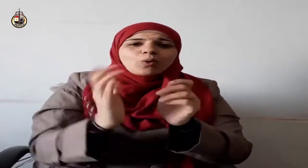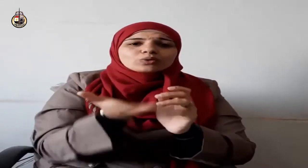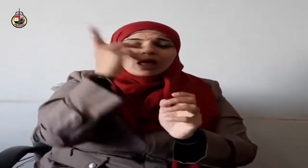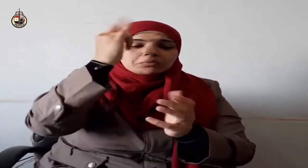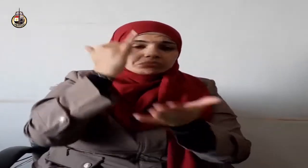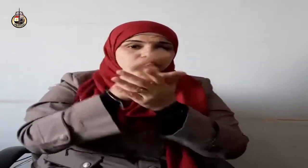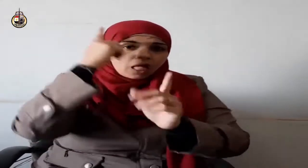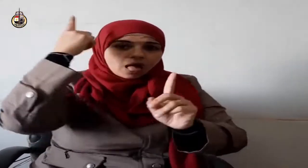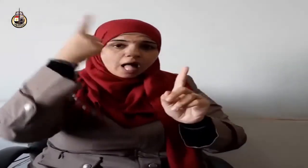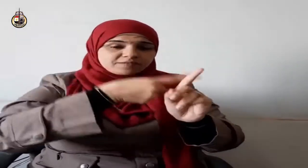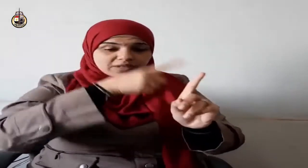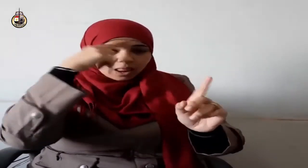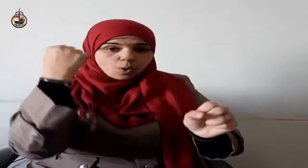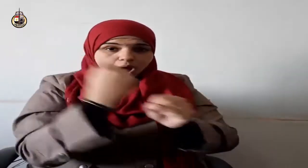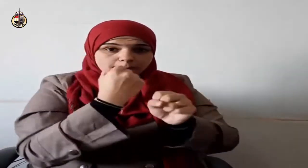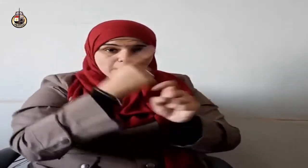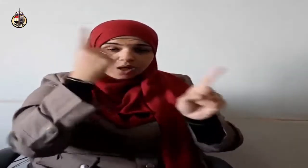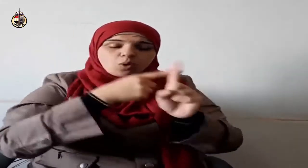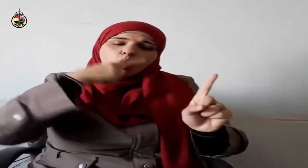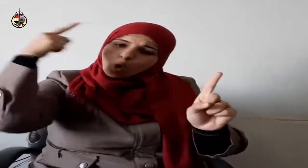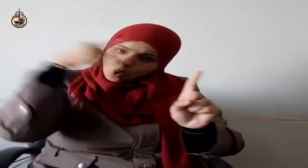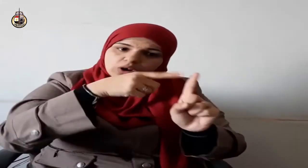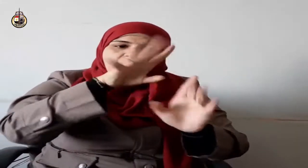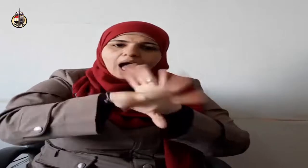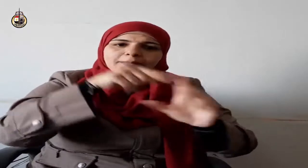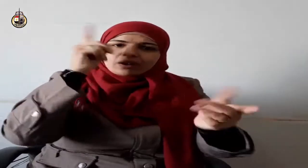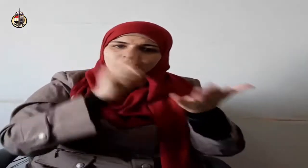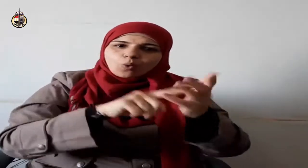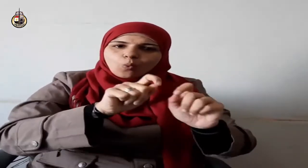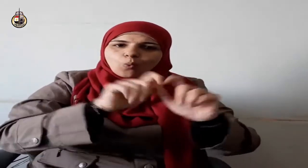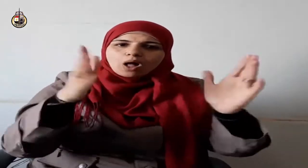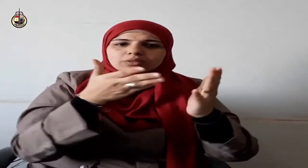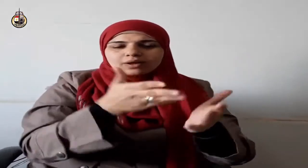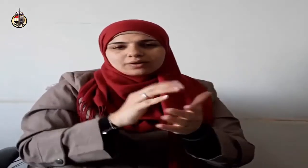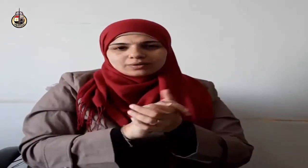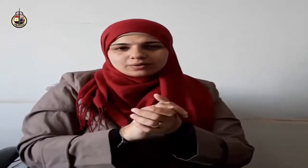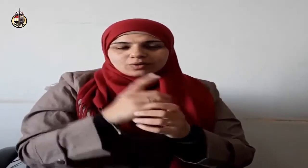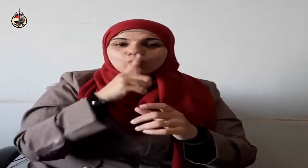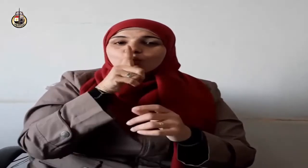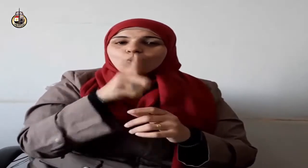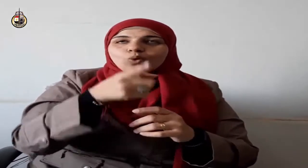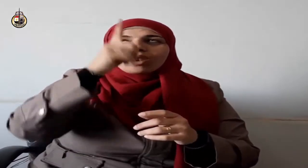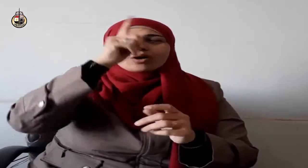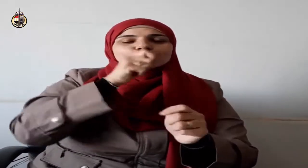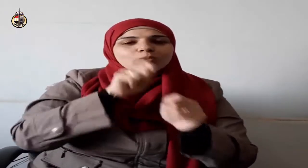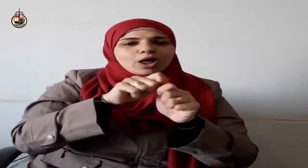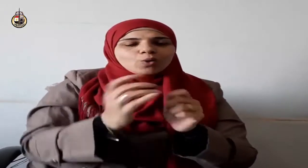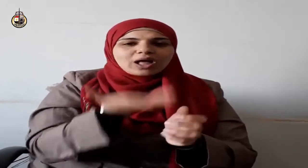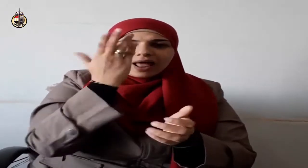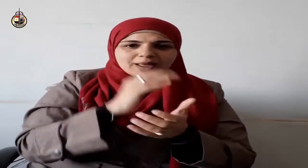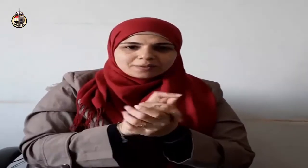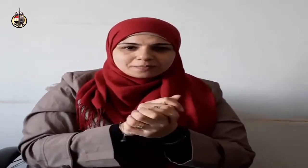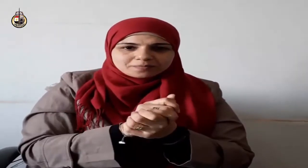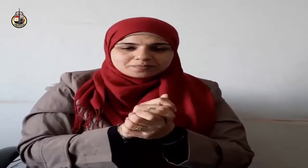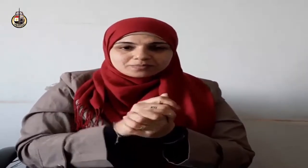والبعد عن كل جوانب التوتر والقلق والاضطراب والاكتئاب